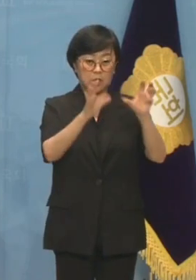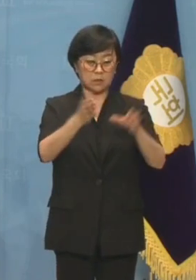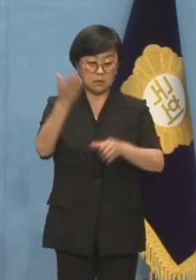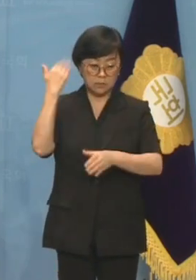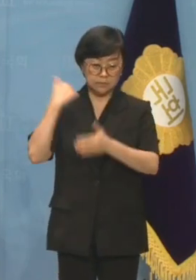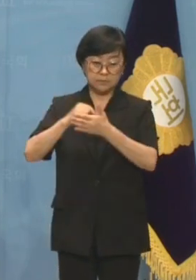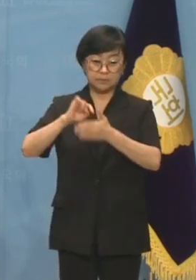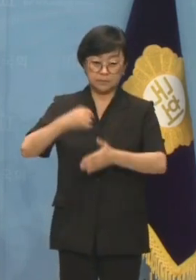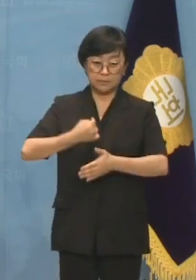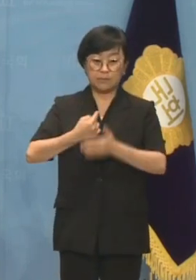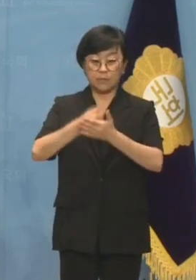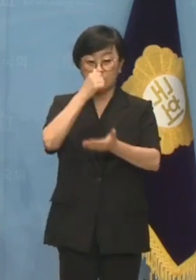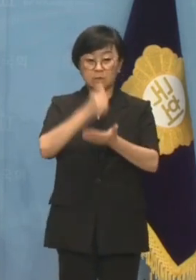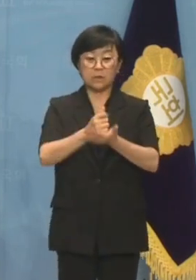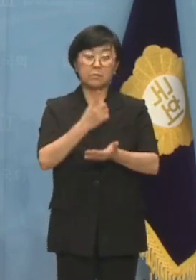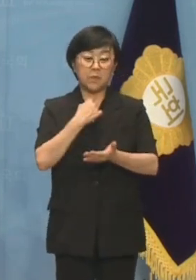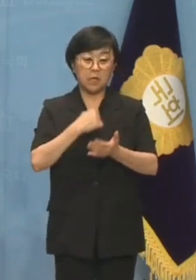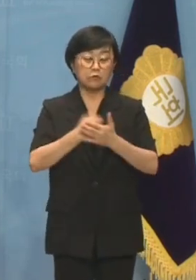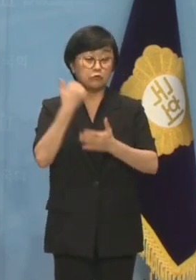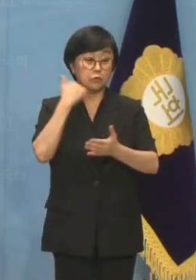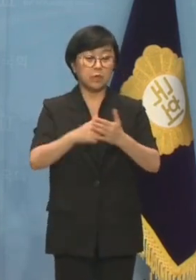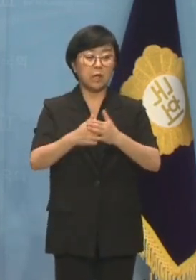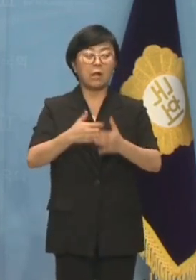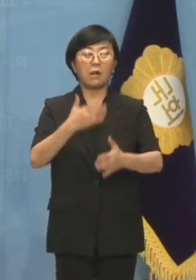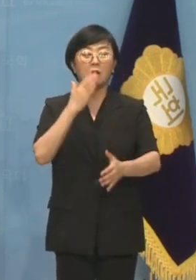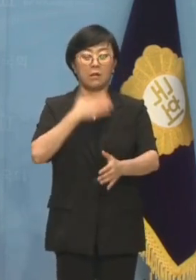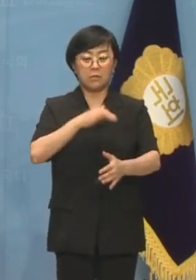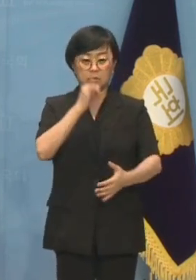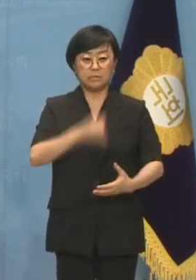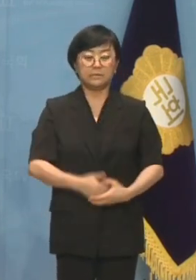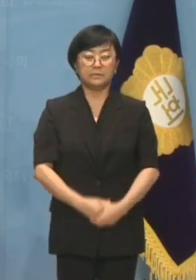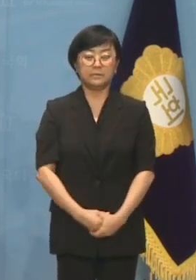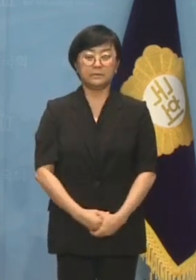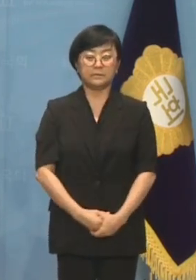지난날 자신들이 무슨 짓을 했는지 누구보다 잘 알고 있습니다.